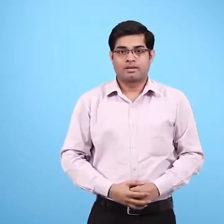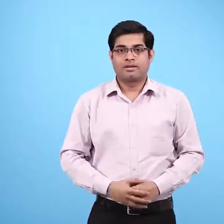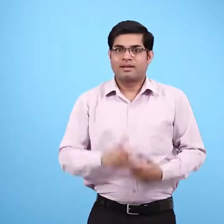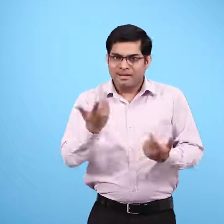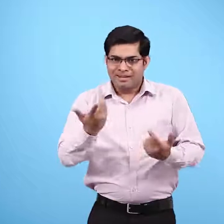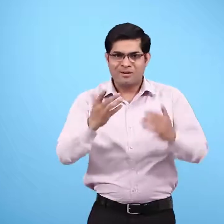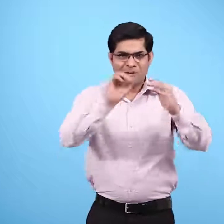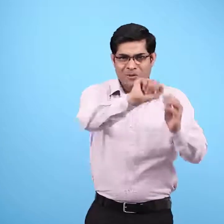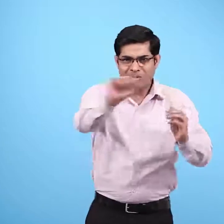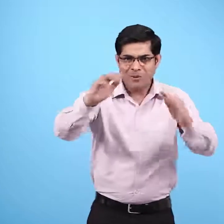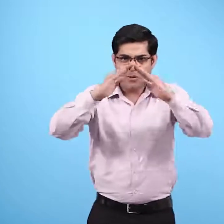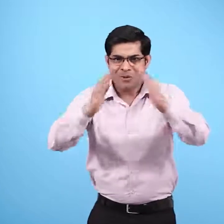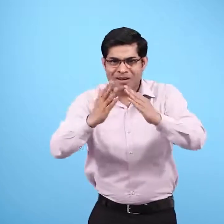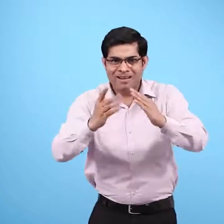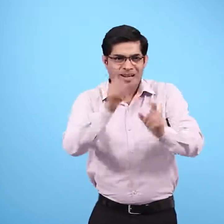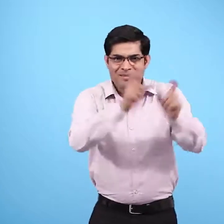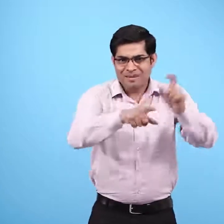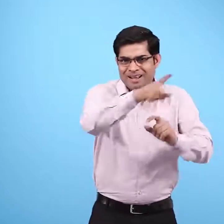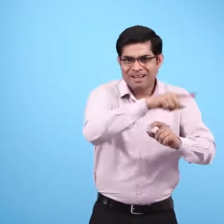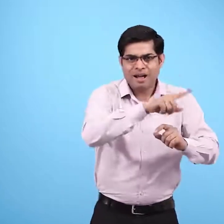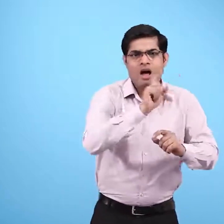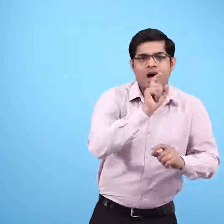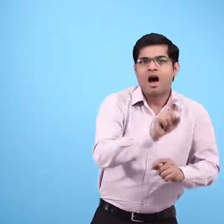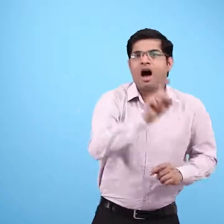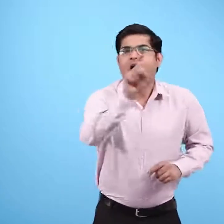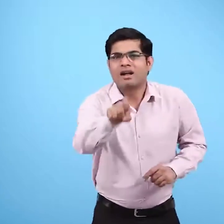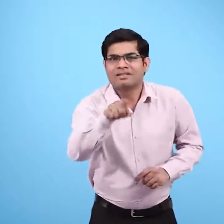घर में लोग तुमें कहते होंगे खाना धीरे धीरे खाओ